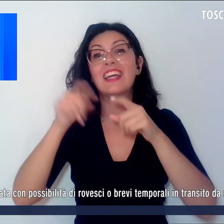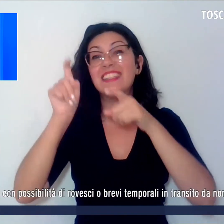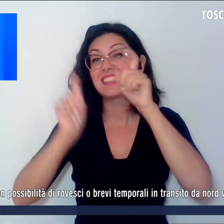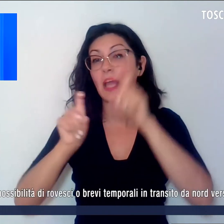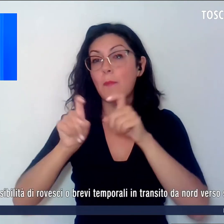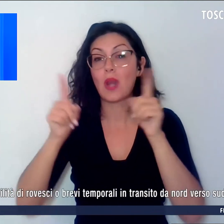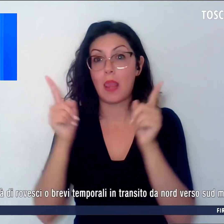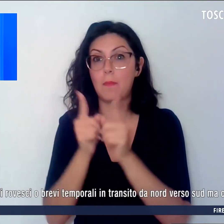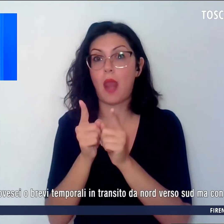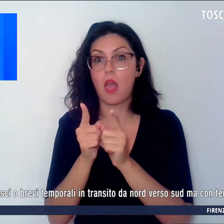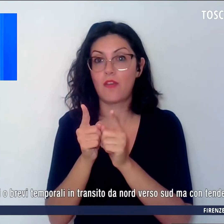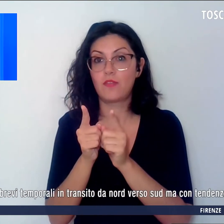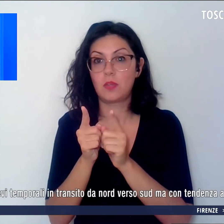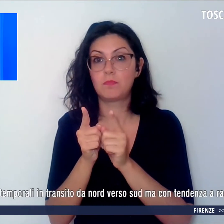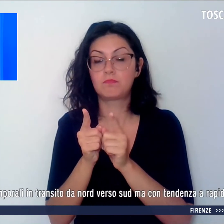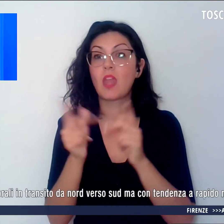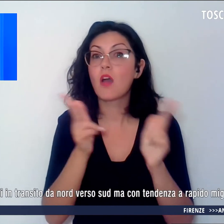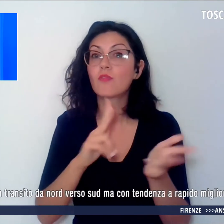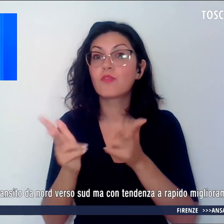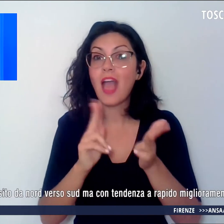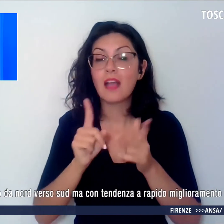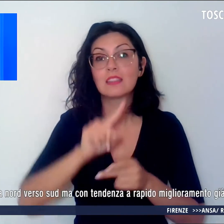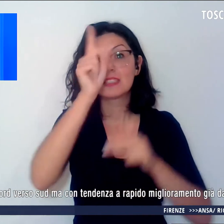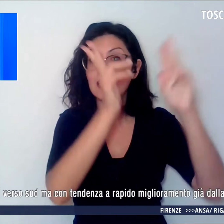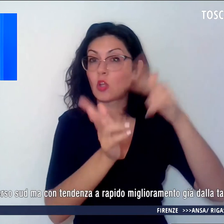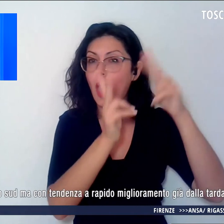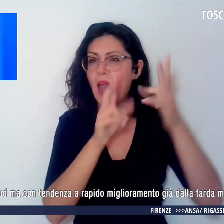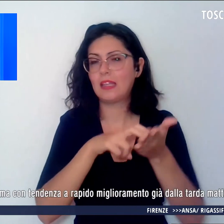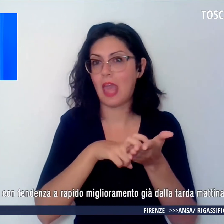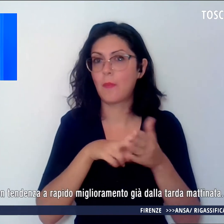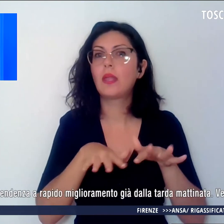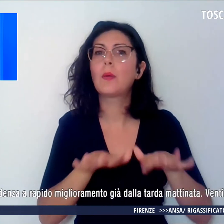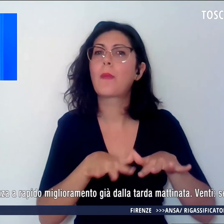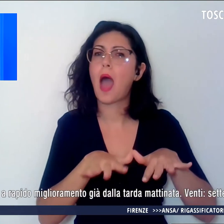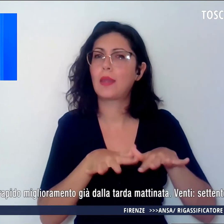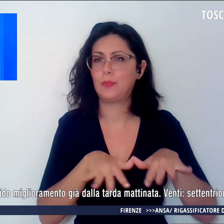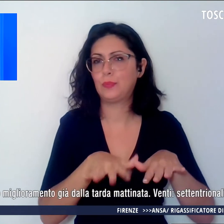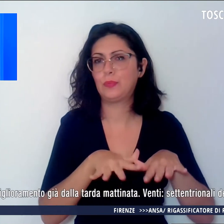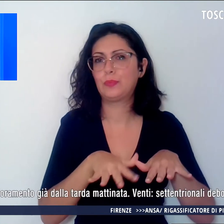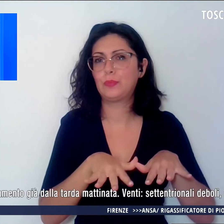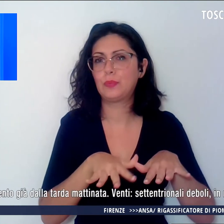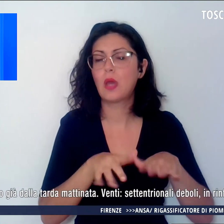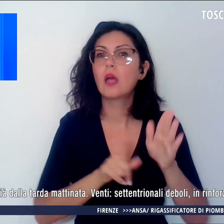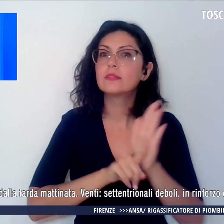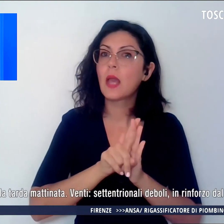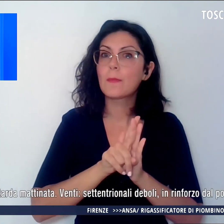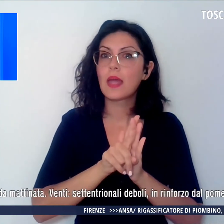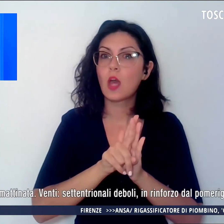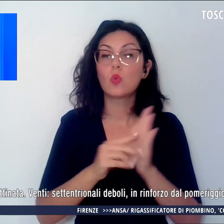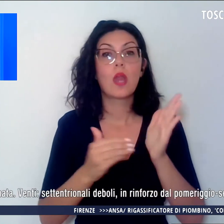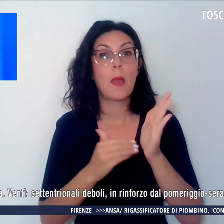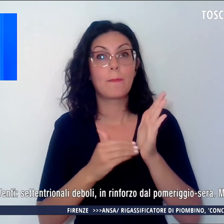i venti sono settentrionali deboli, i mari poco mossi, mentre le temperature, le minime sono